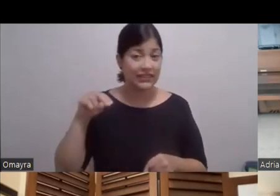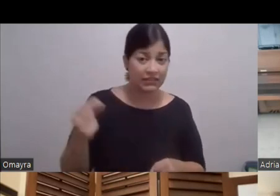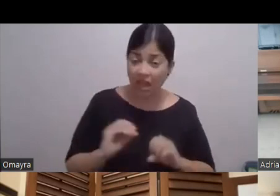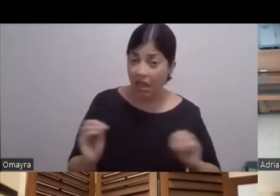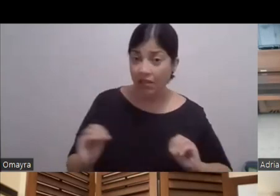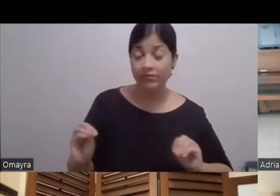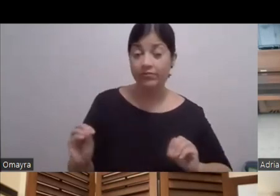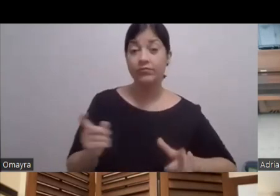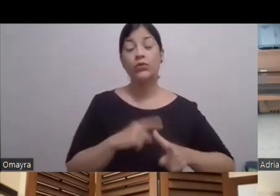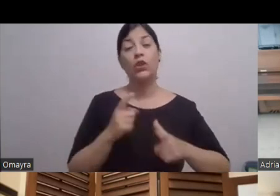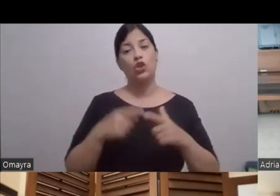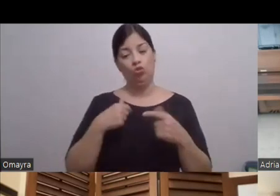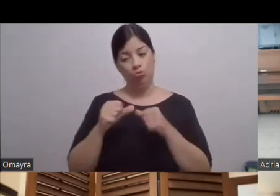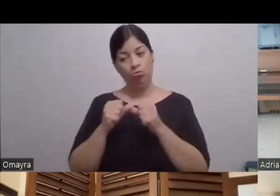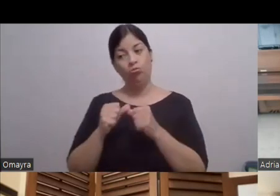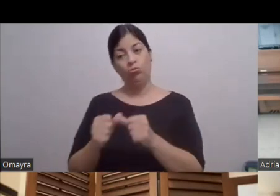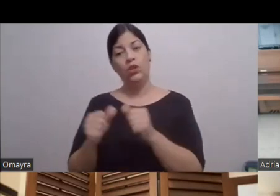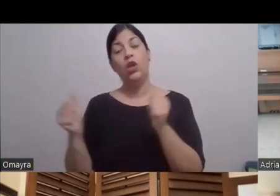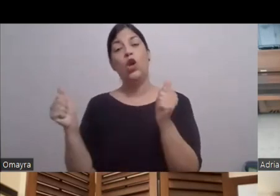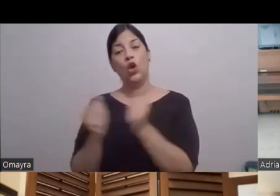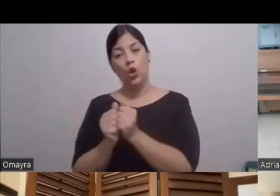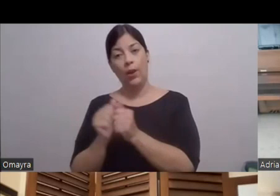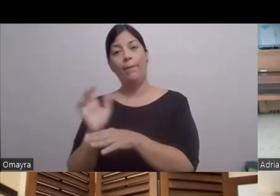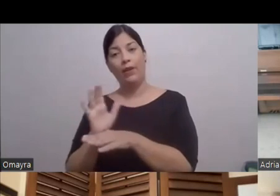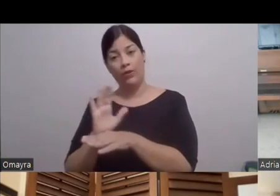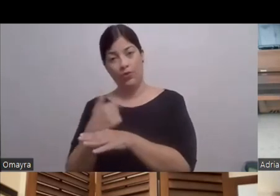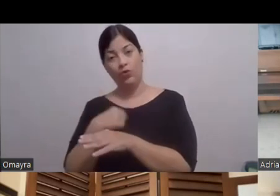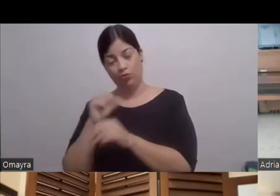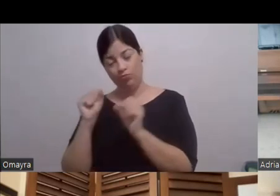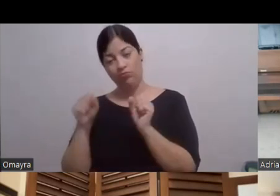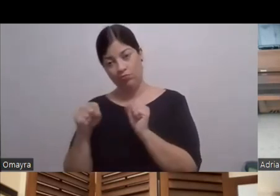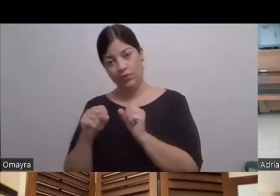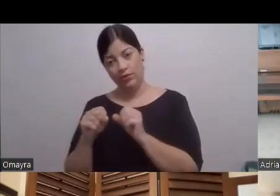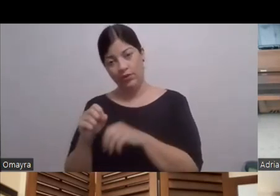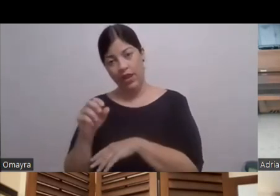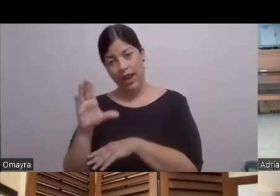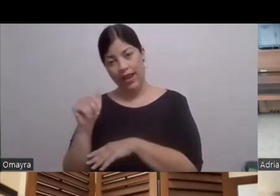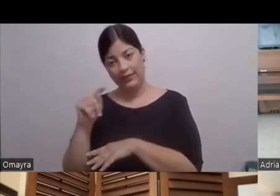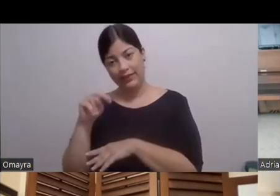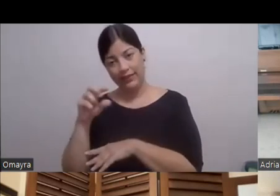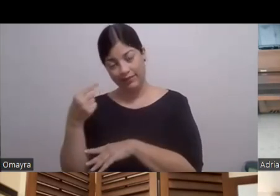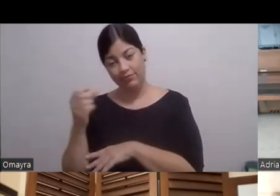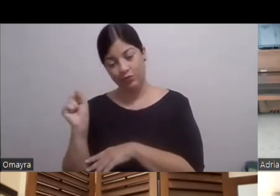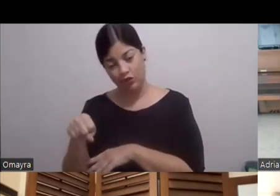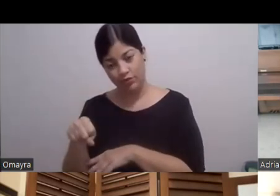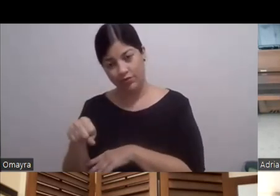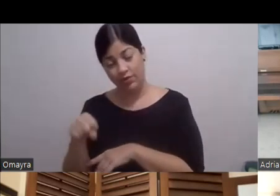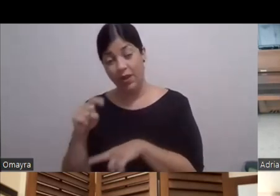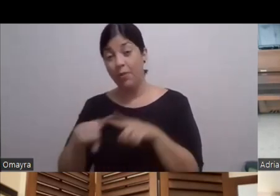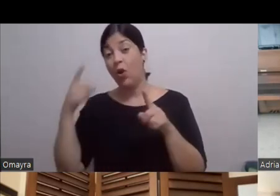casteando Luego hago la película Que sí hice casting Para esa película Este Pero para televisión Que era lo que yo quería Porque yo quería